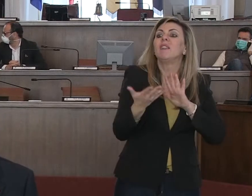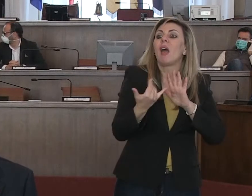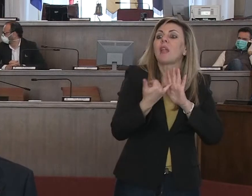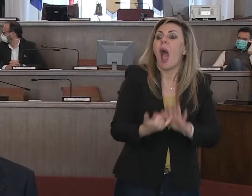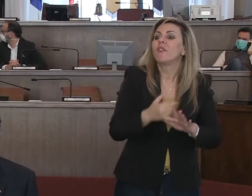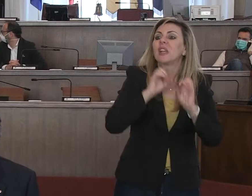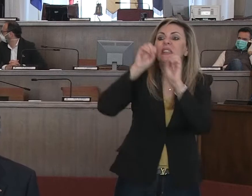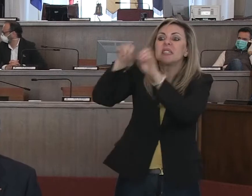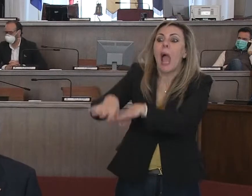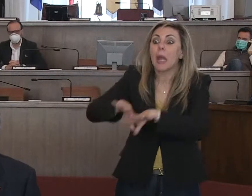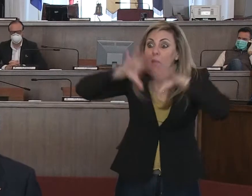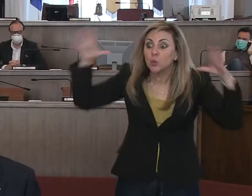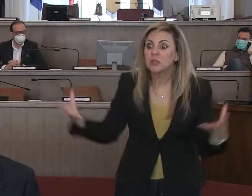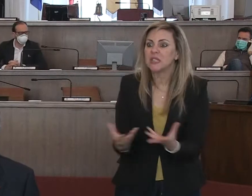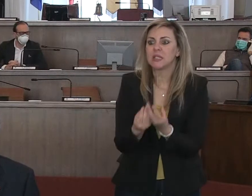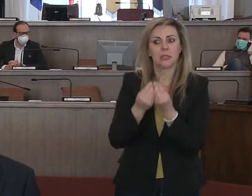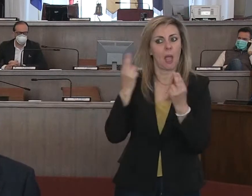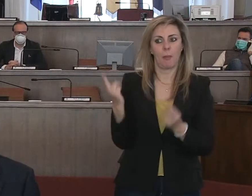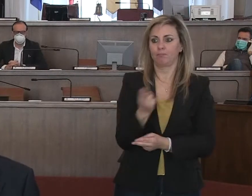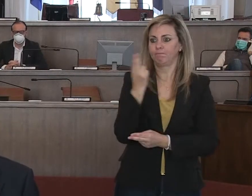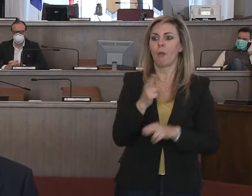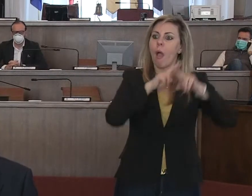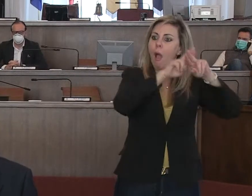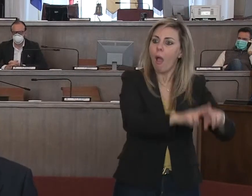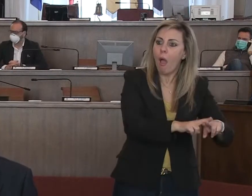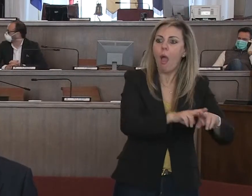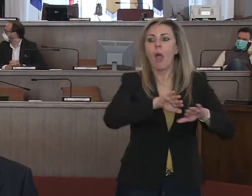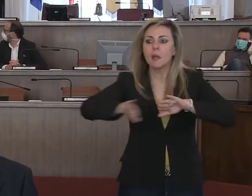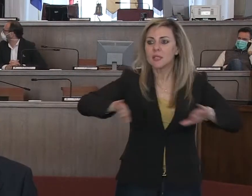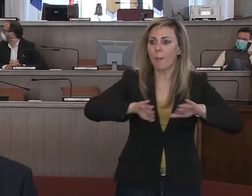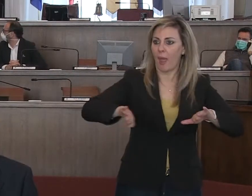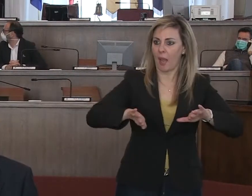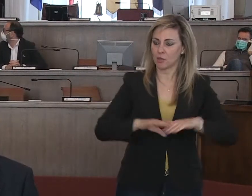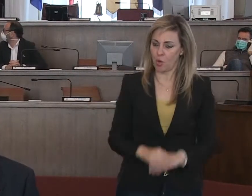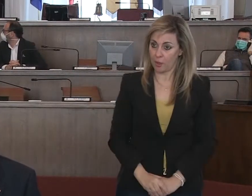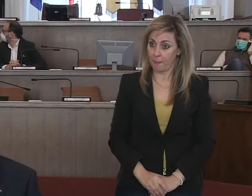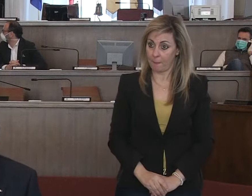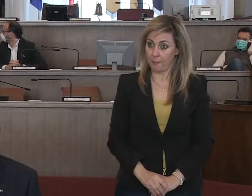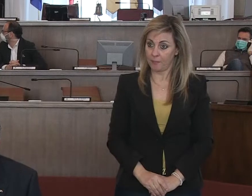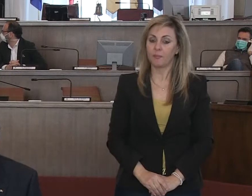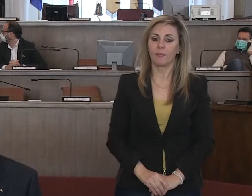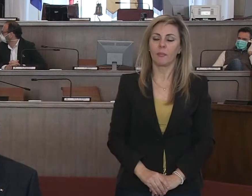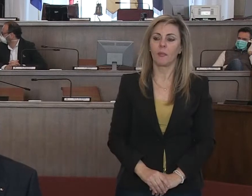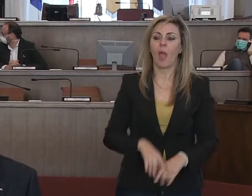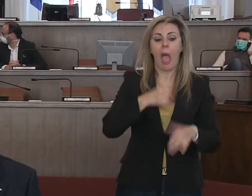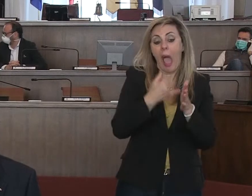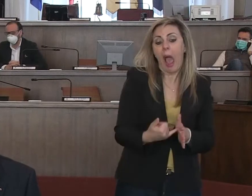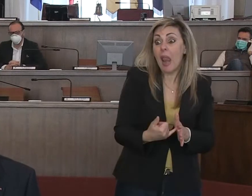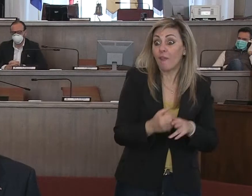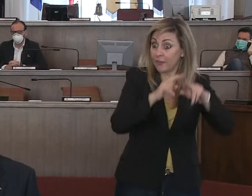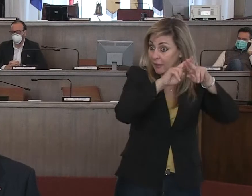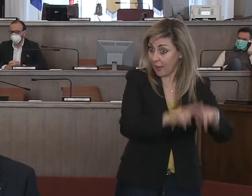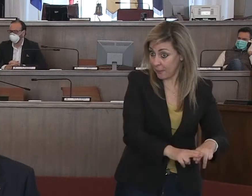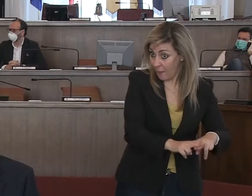verranno trattati come vengono trattati gli altri rifiuti. Quindi